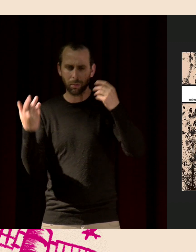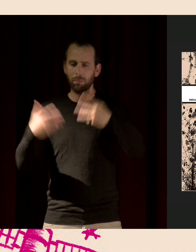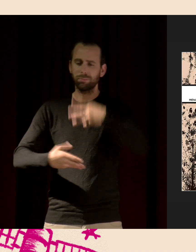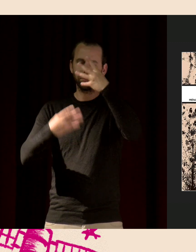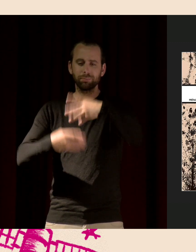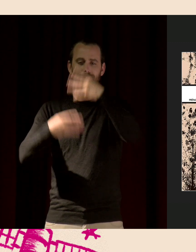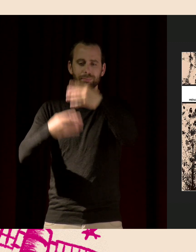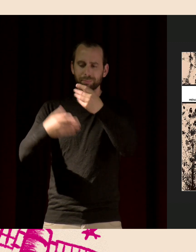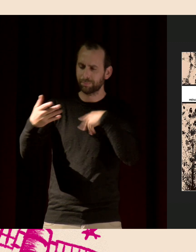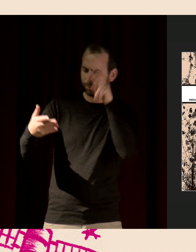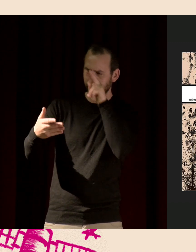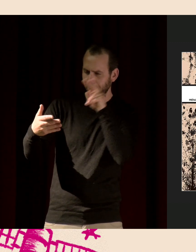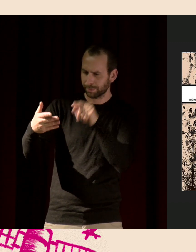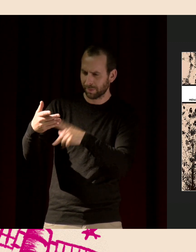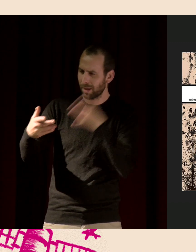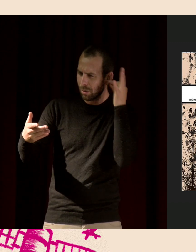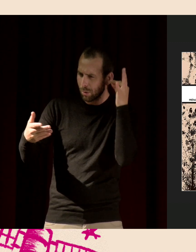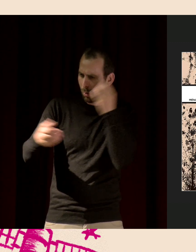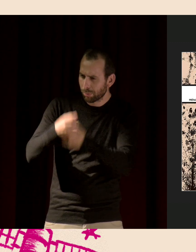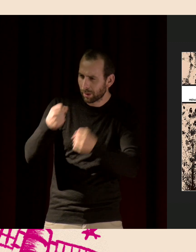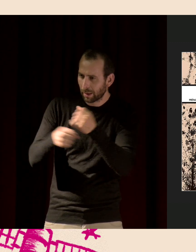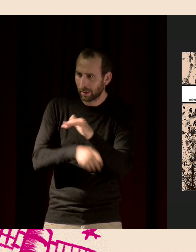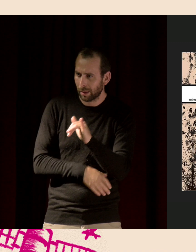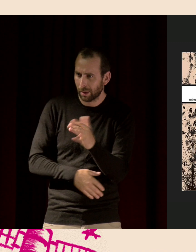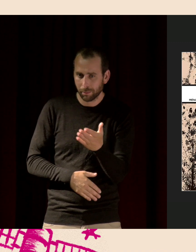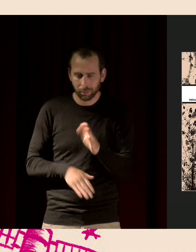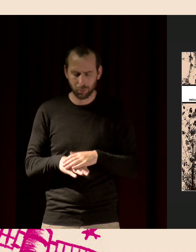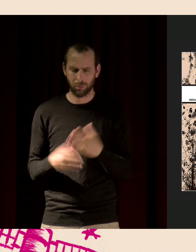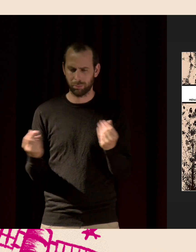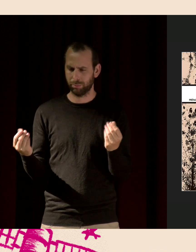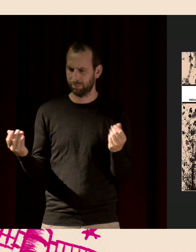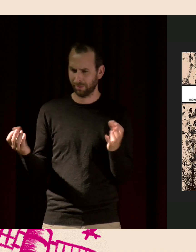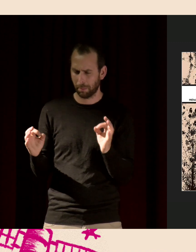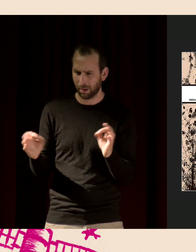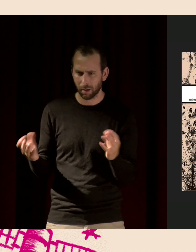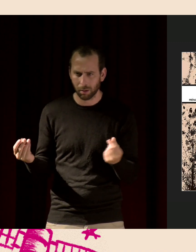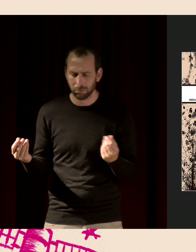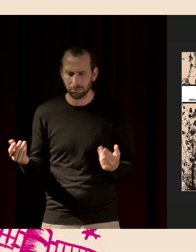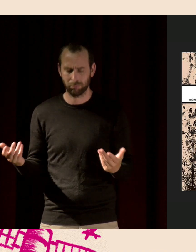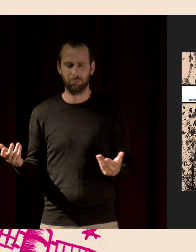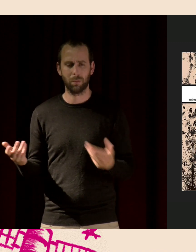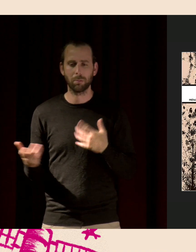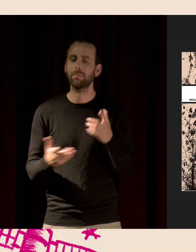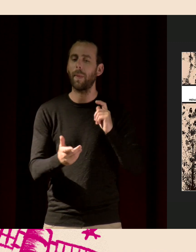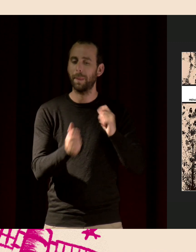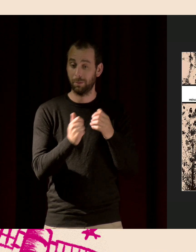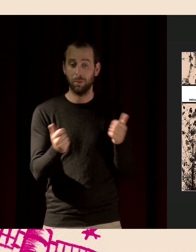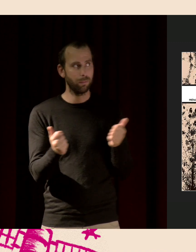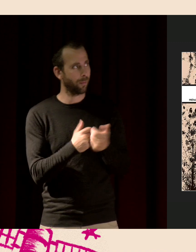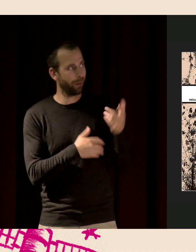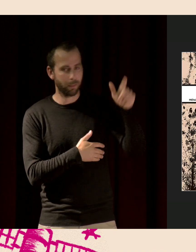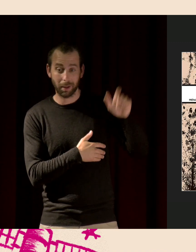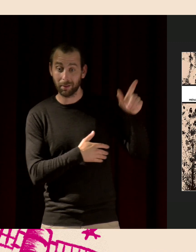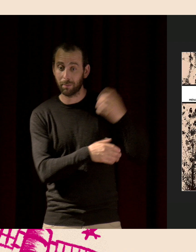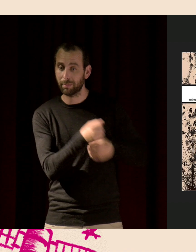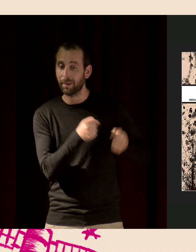de La Panthère des Neiges pour savoir qui avait fait le son. Et en fait, on ne trouve pas. Et donc, j'en ai discuté avec Vincent Munier. c